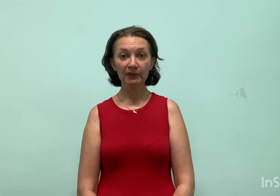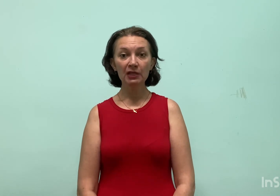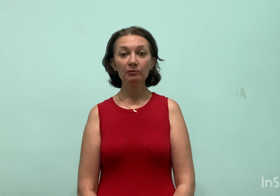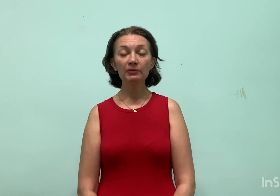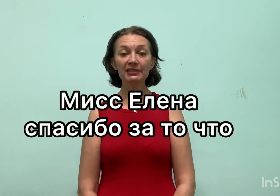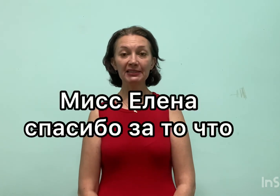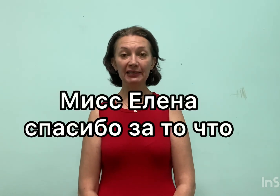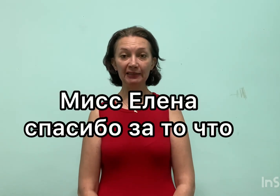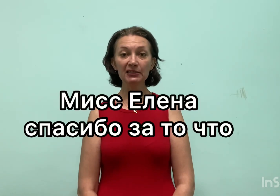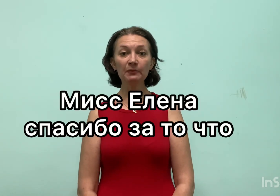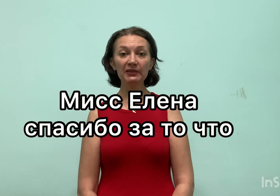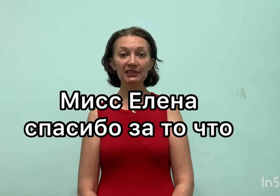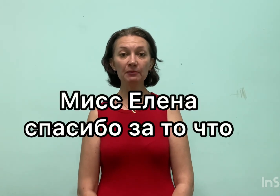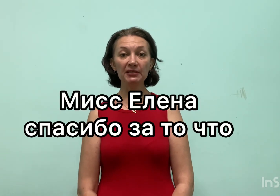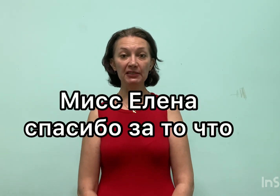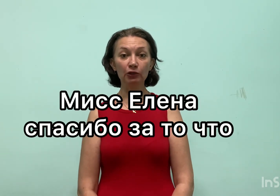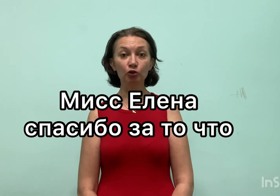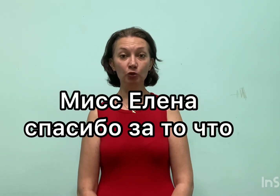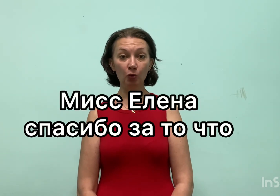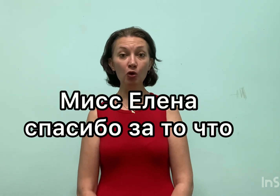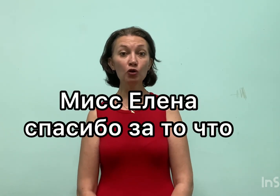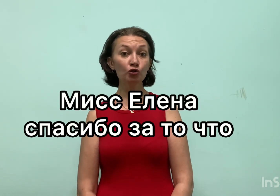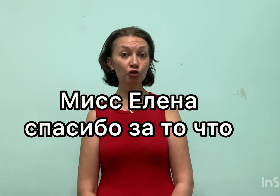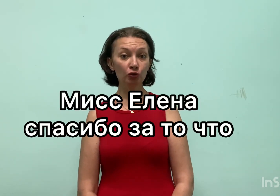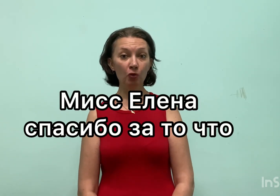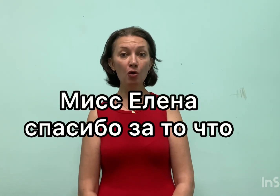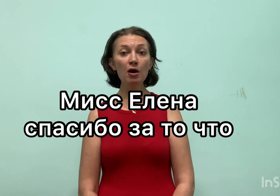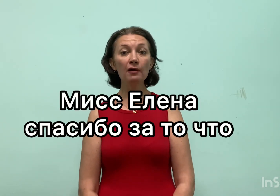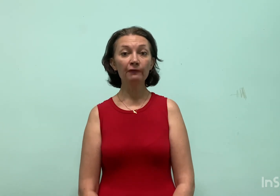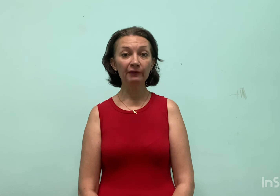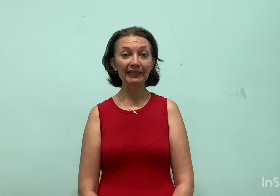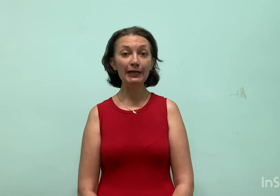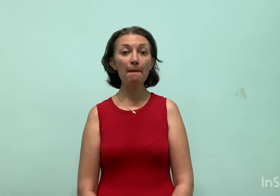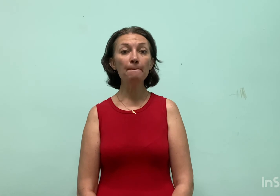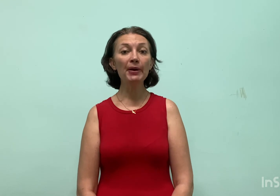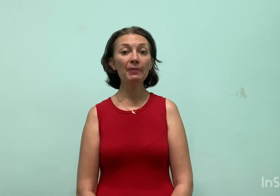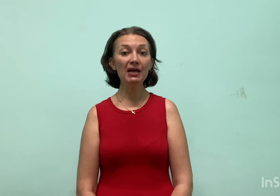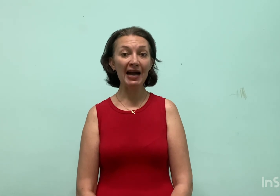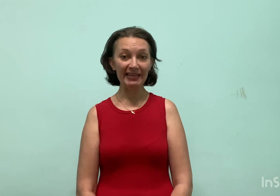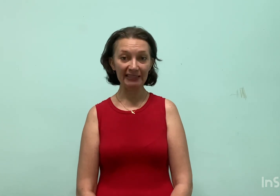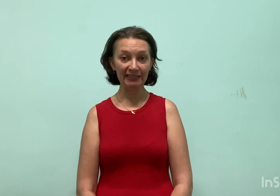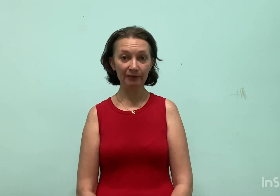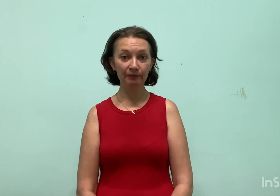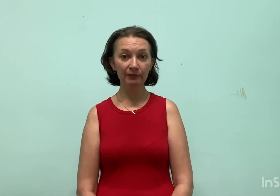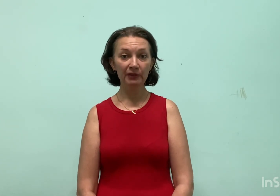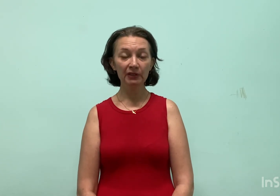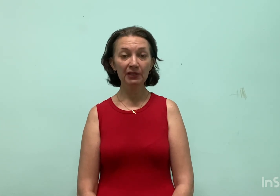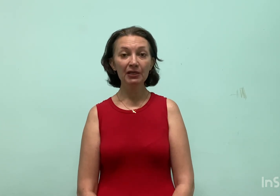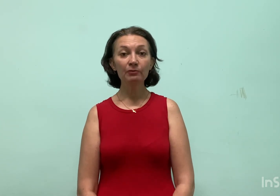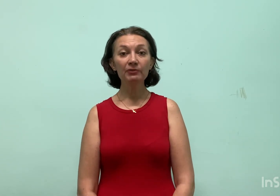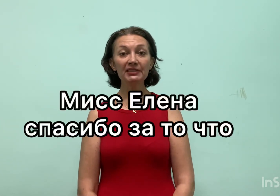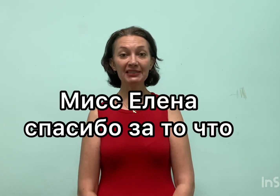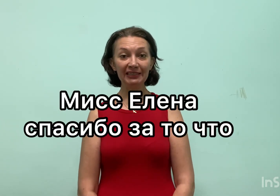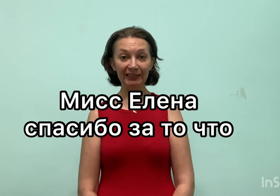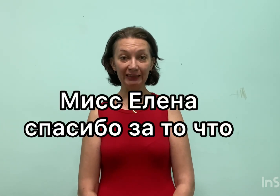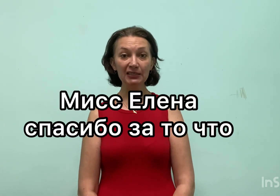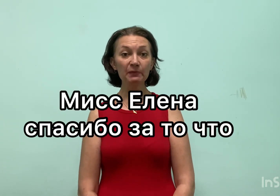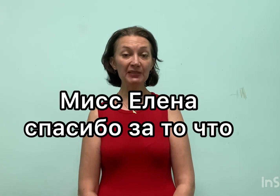Мисс Елена, спасибо за то, что вы помогаете. Мисс Елена, спасибо